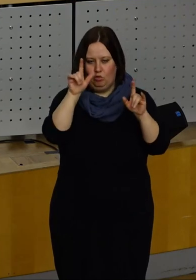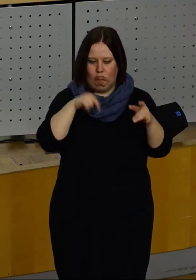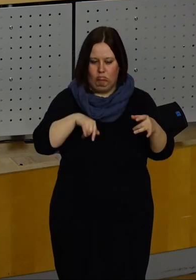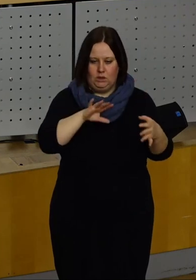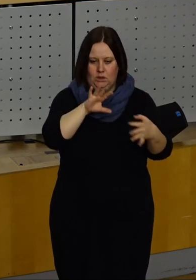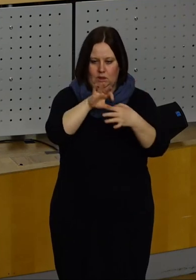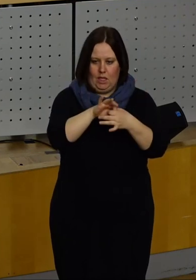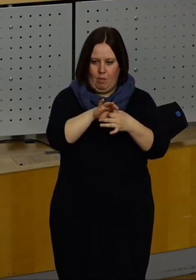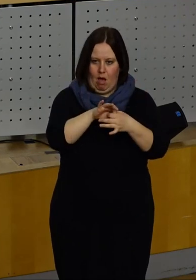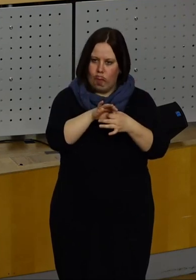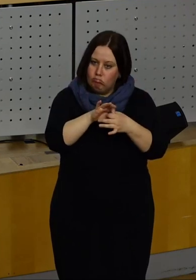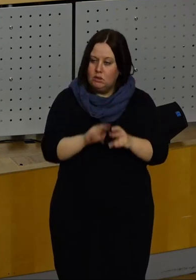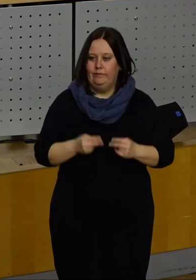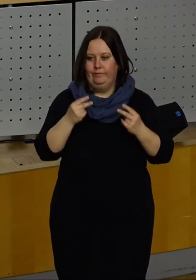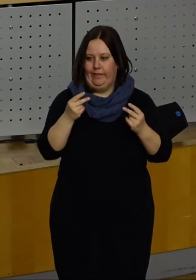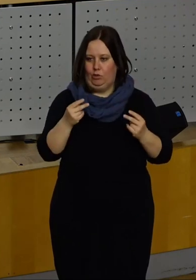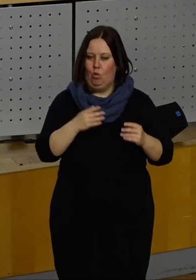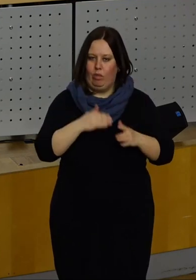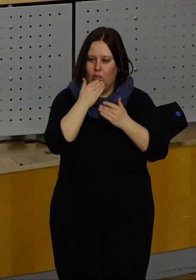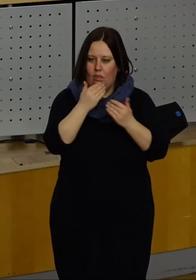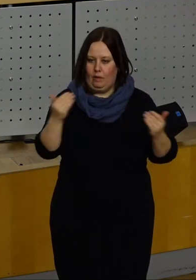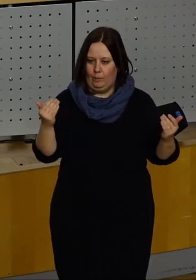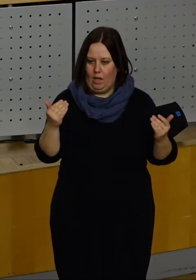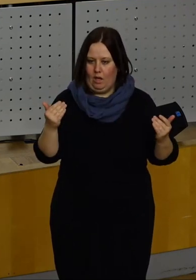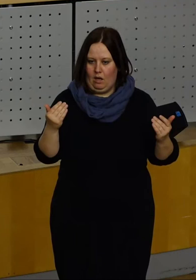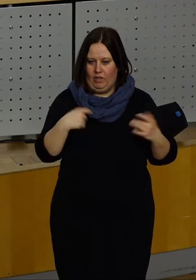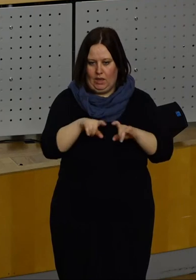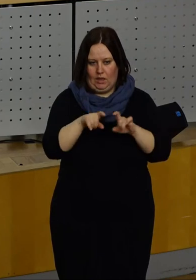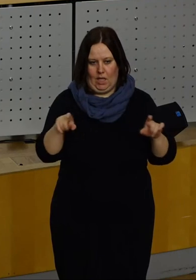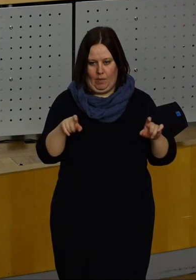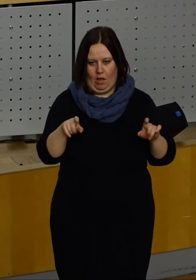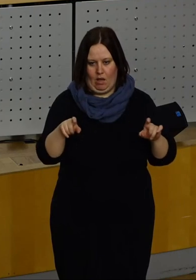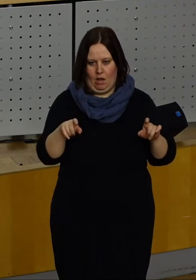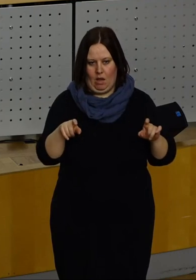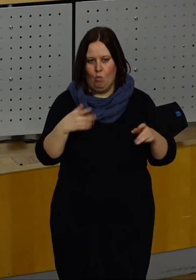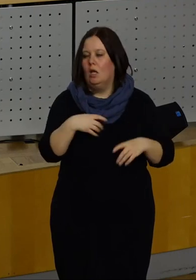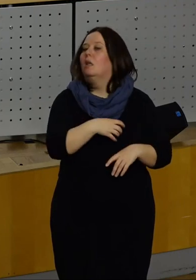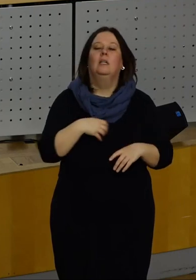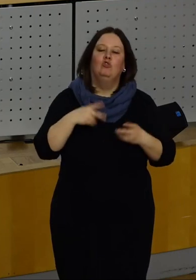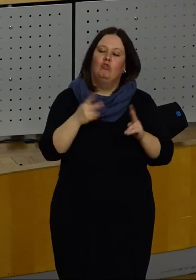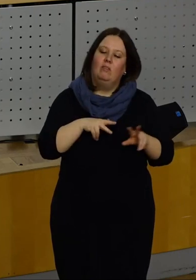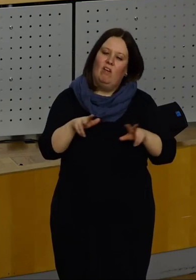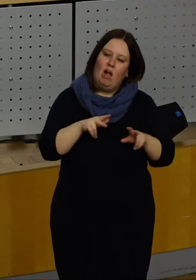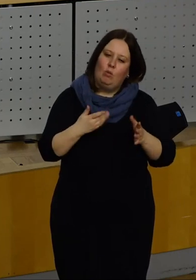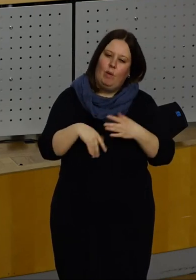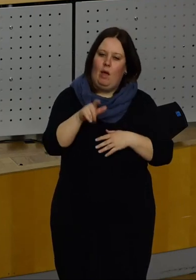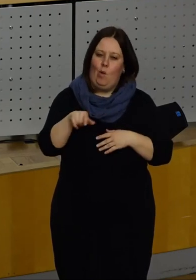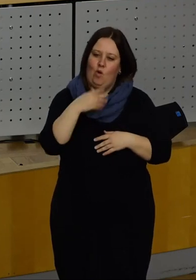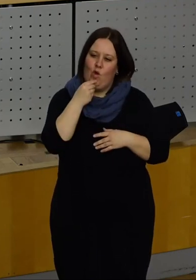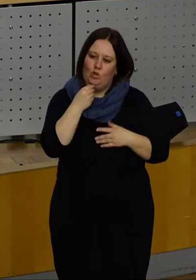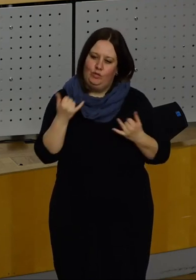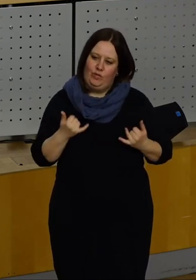diesem Thema finde ich ehrlich gesagt sehr wichtig und ich bin auch sehr dankbar für dieses Thema. Was macht Dresdner Stadtverwaltung bürgerfreundlich?